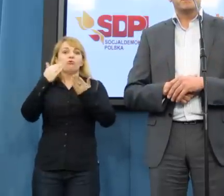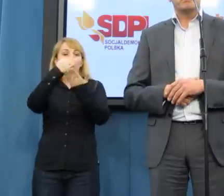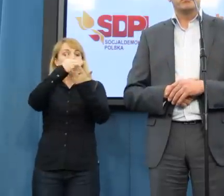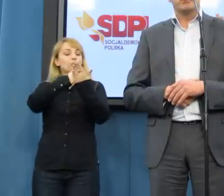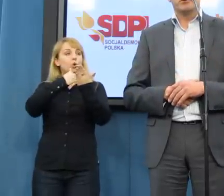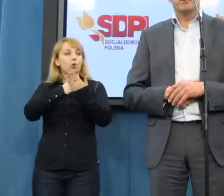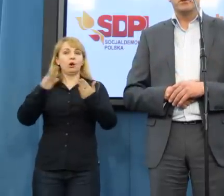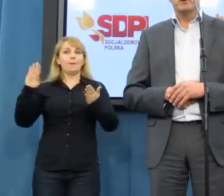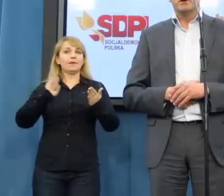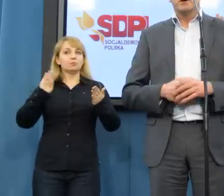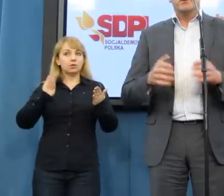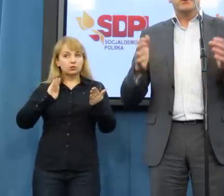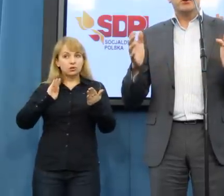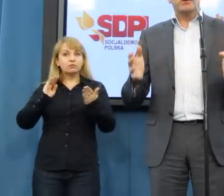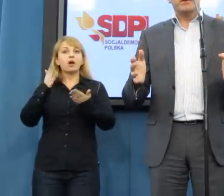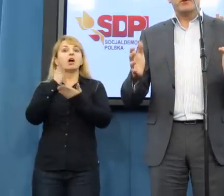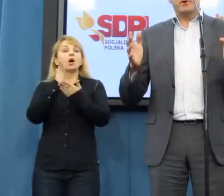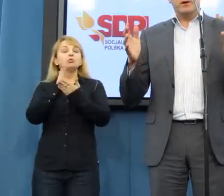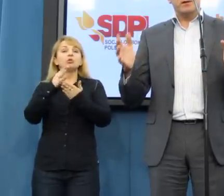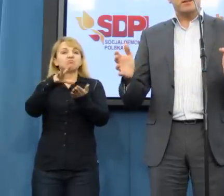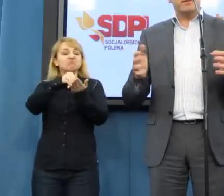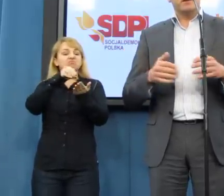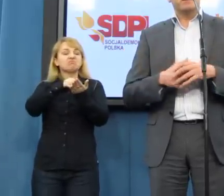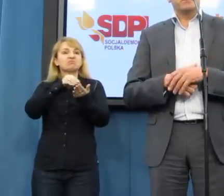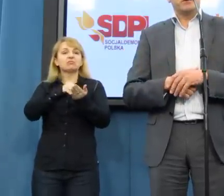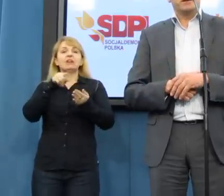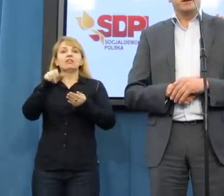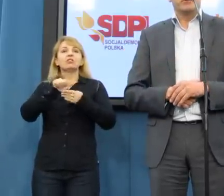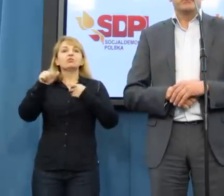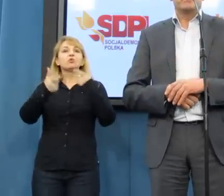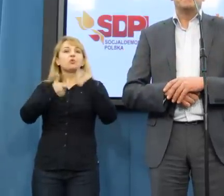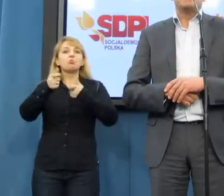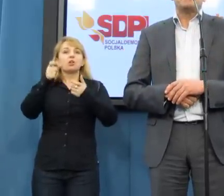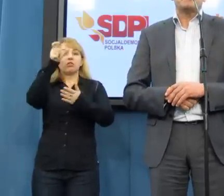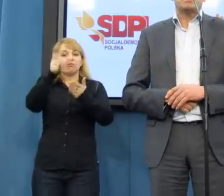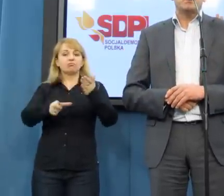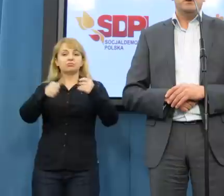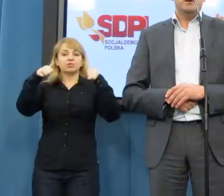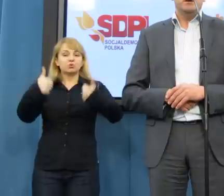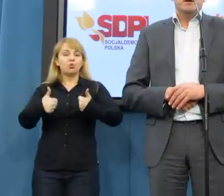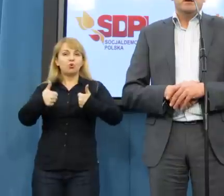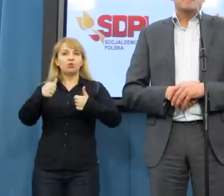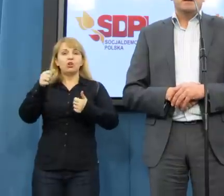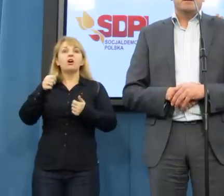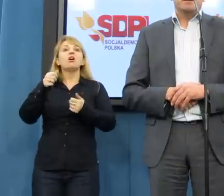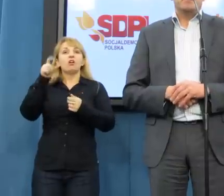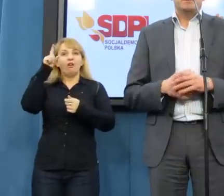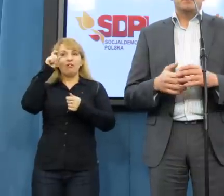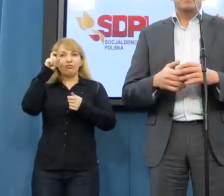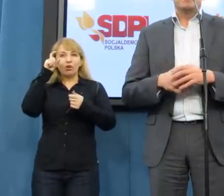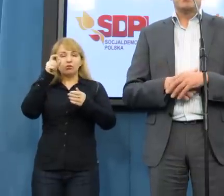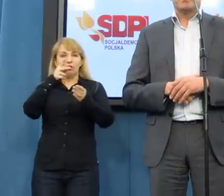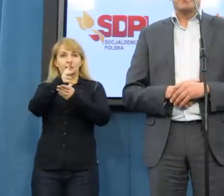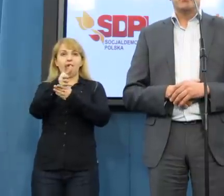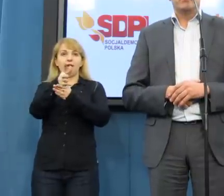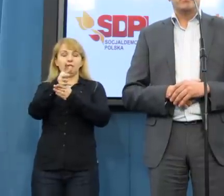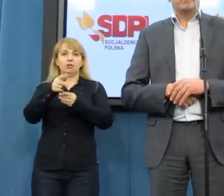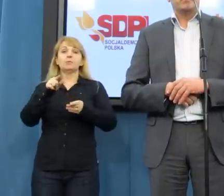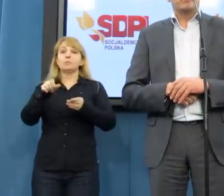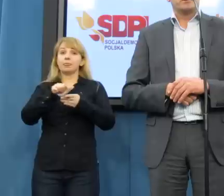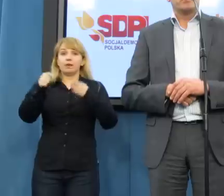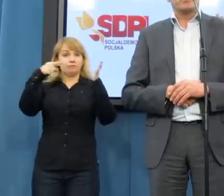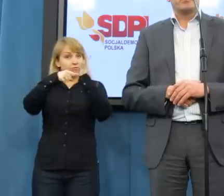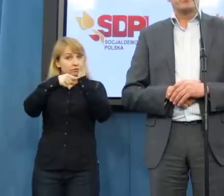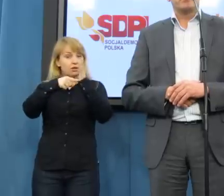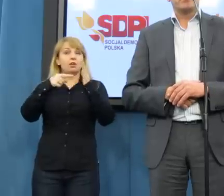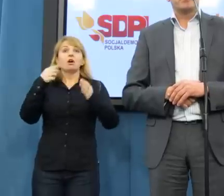bezpieczeństwa w ruchu drogowym, tylko zwykłe stawianie fotoradarów. I celnie w jednym z programów,